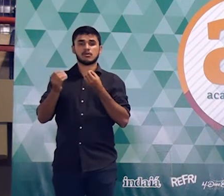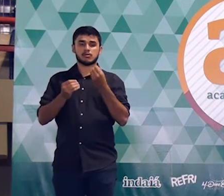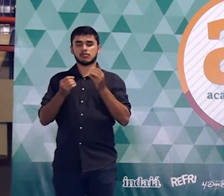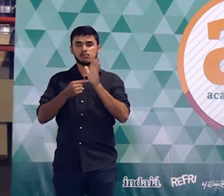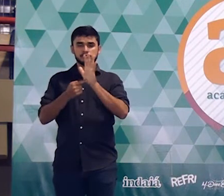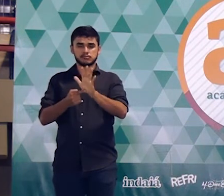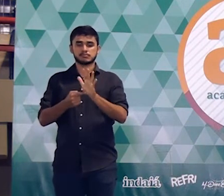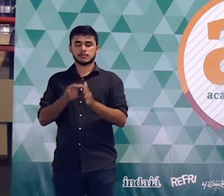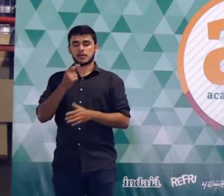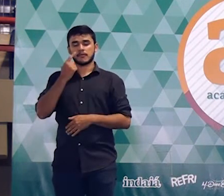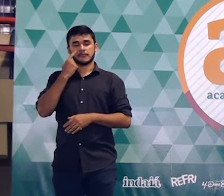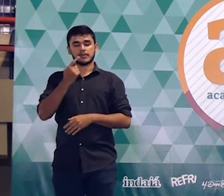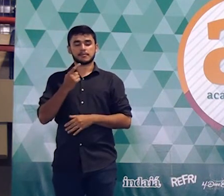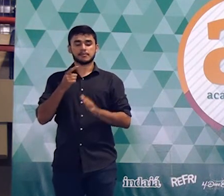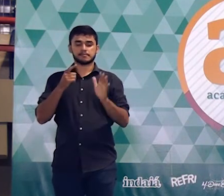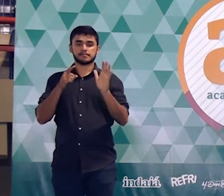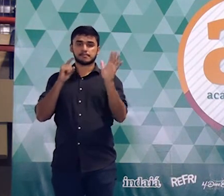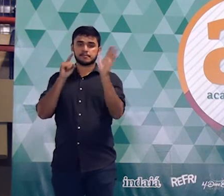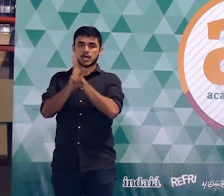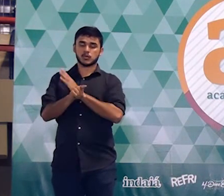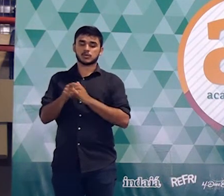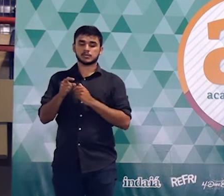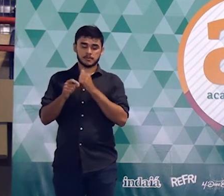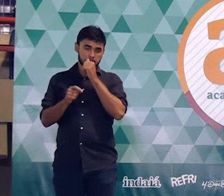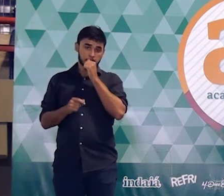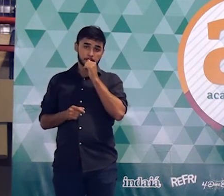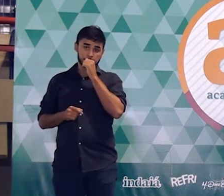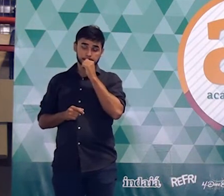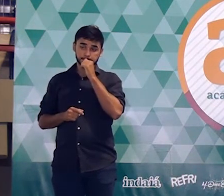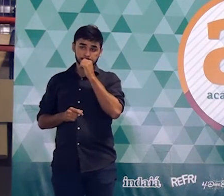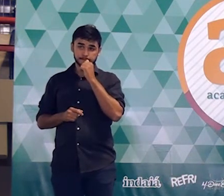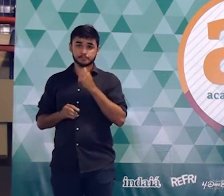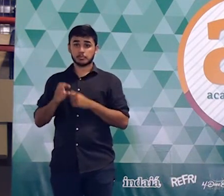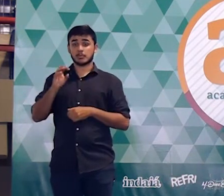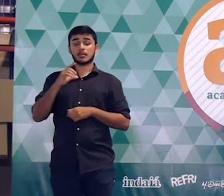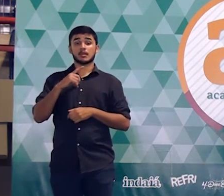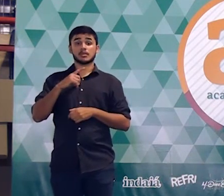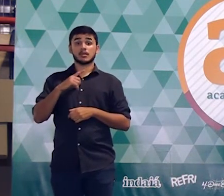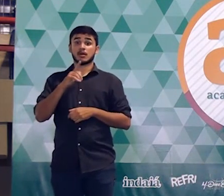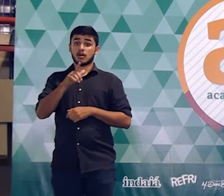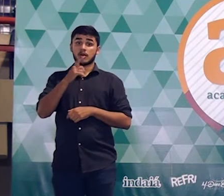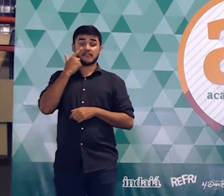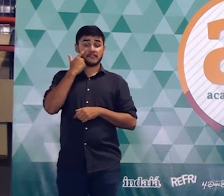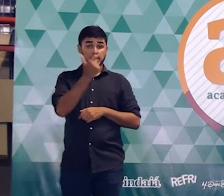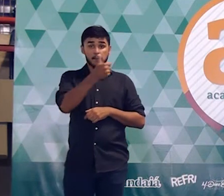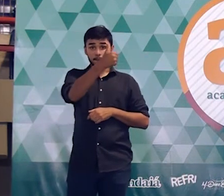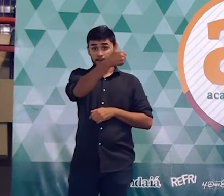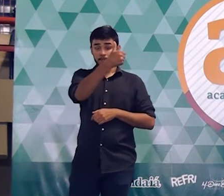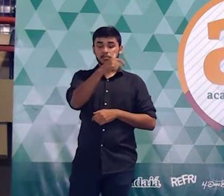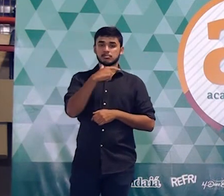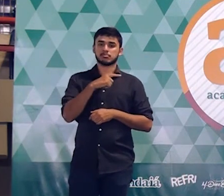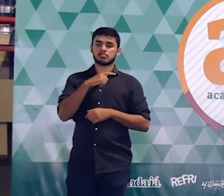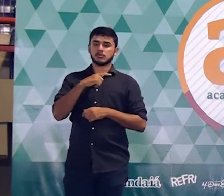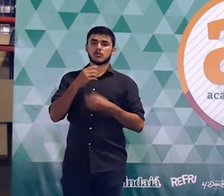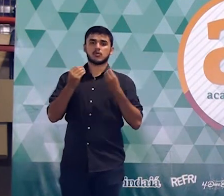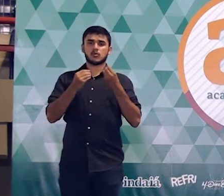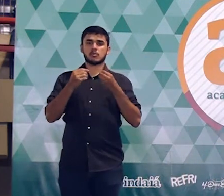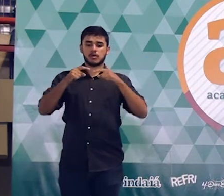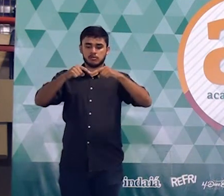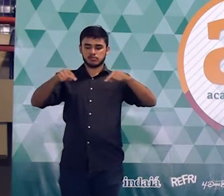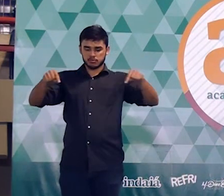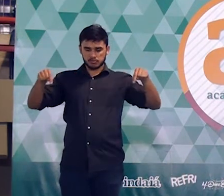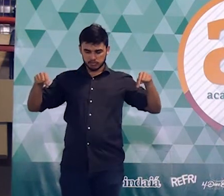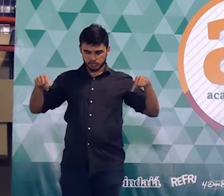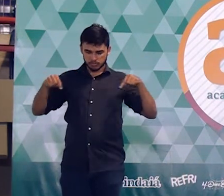Então, vamos lá. Vamos ler a questão. O esquema 1 mostra a configuração de uma quadra de basquete.